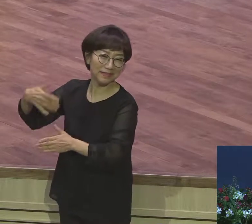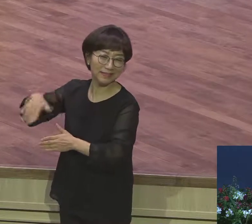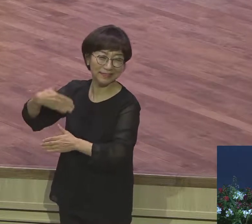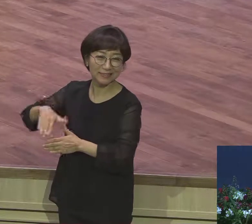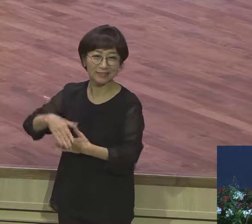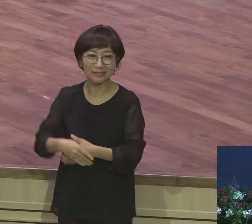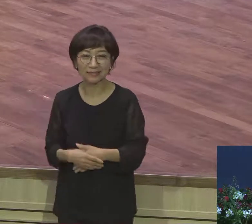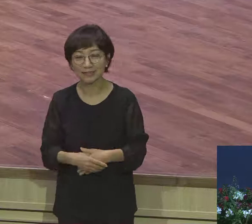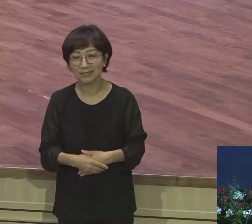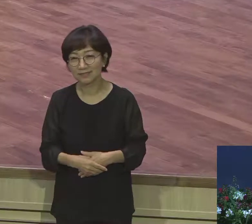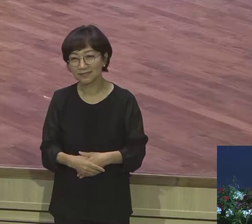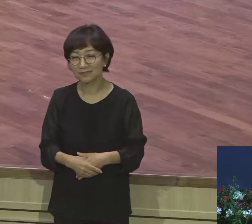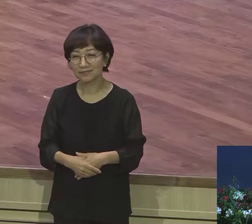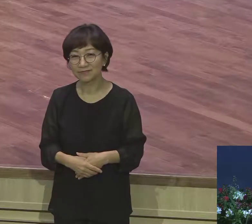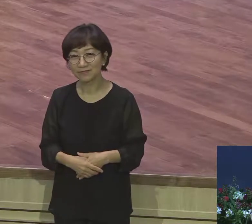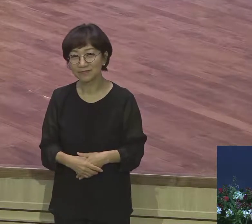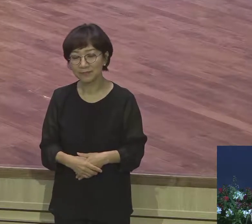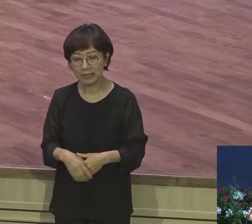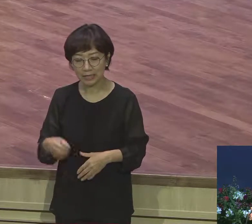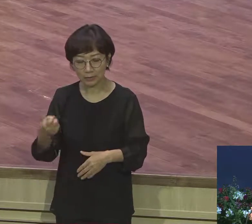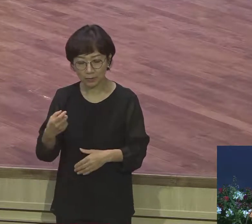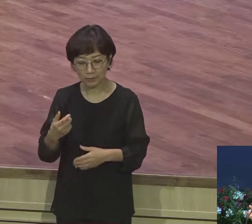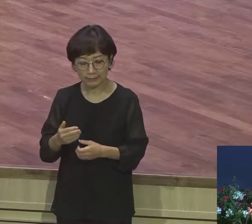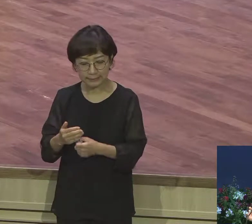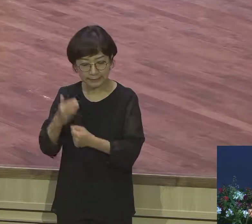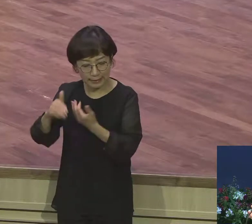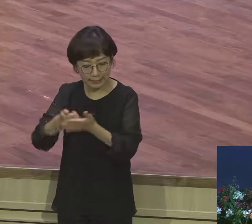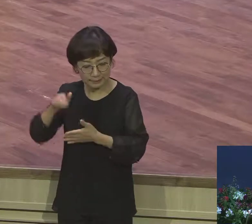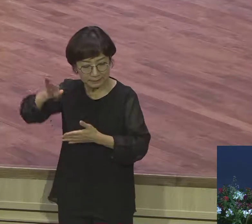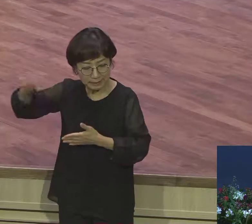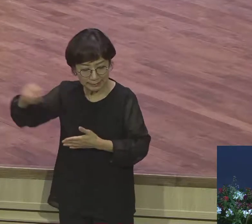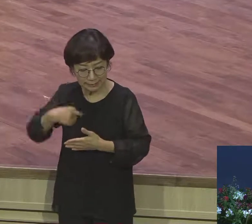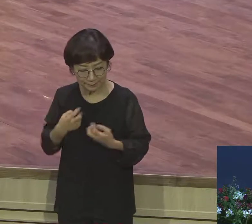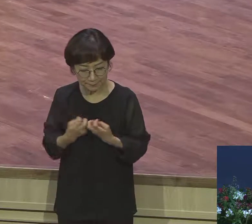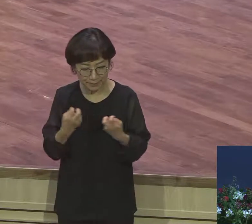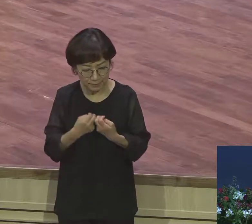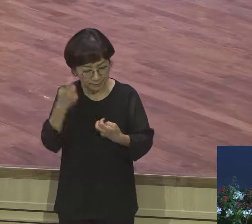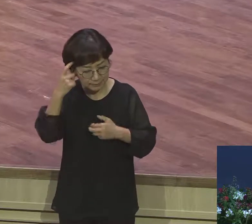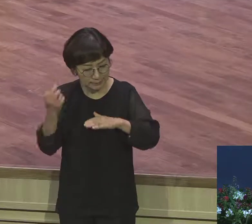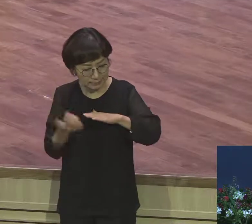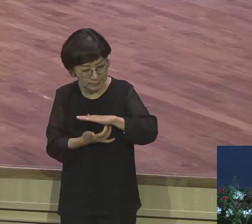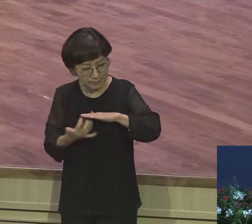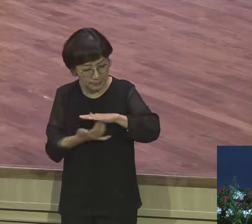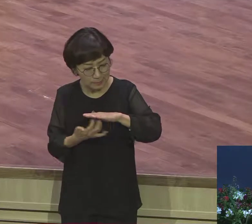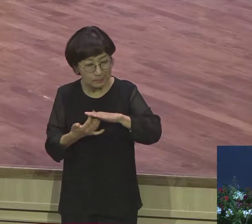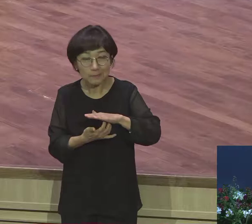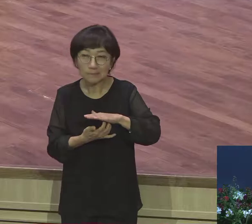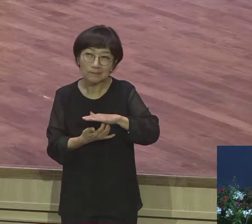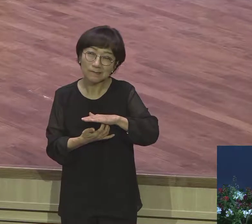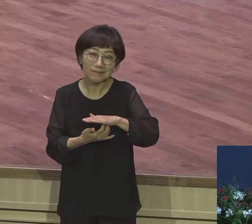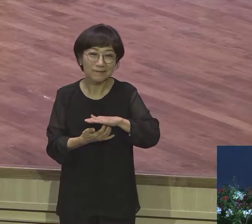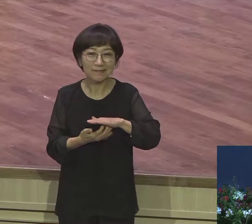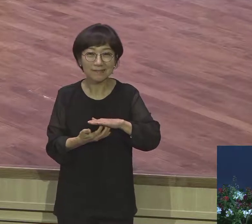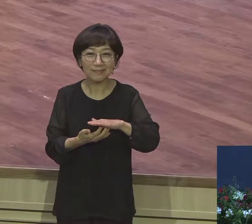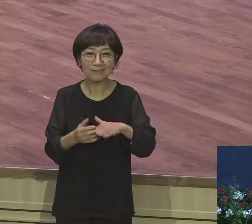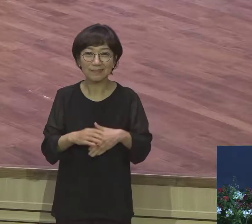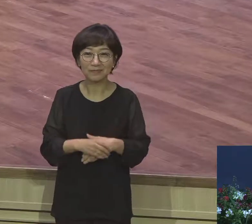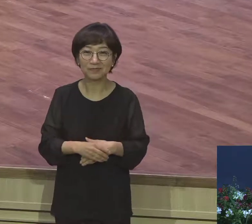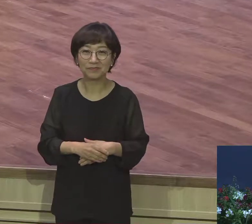그래서 또 자기 방법을 또 씁니다 기도해놓고 이렇게 거창하게 기도해놓고 베데레 약속을 다